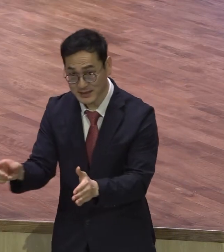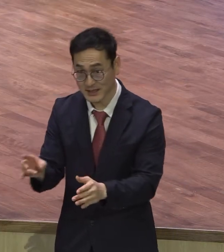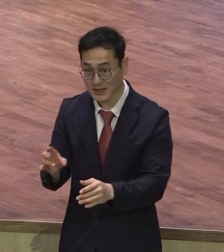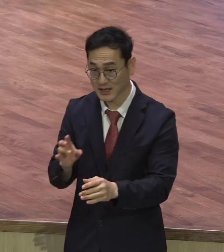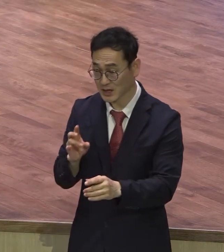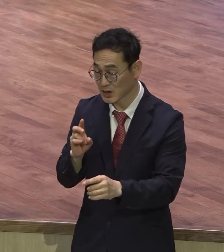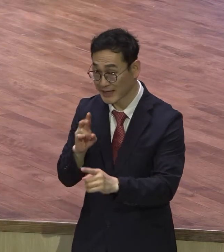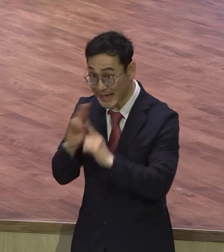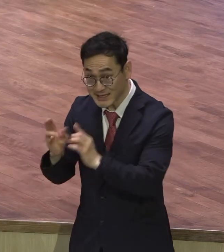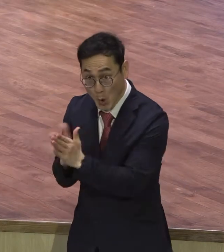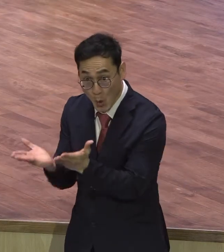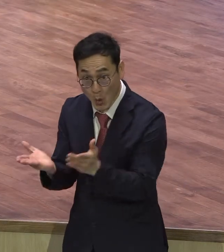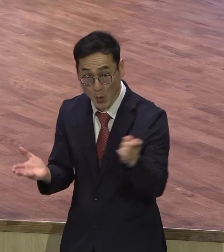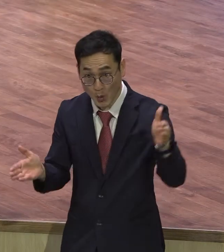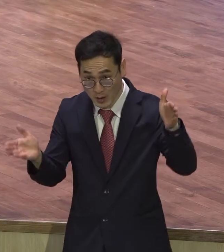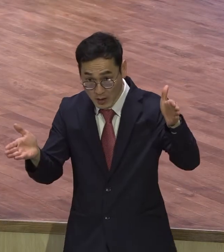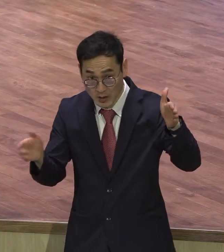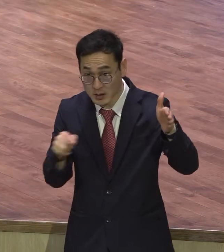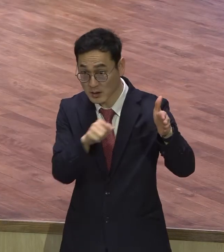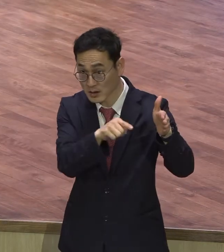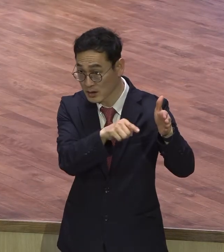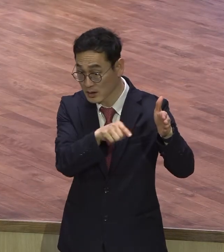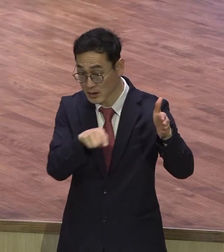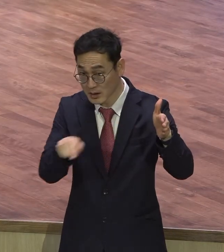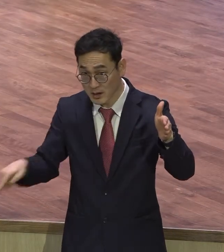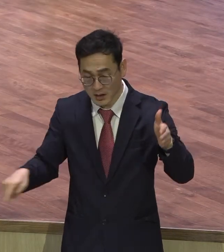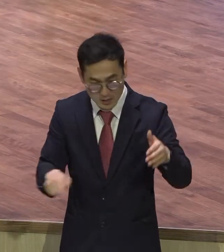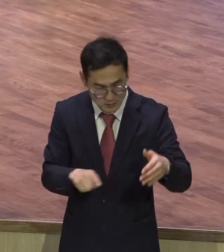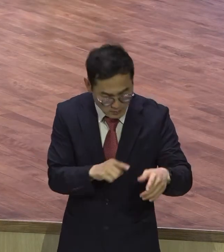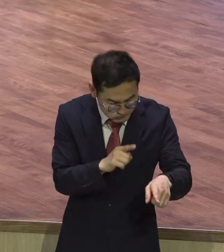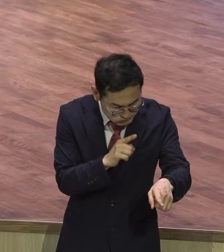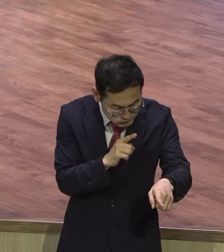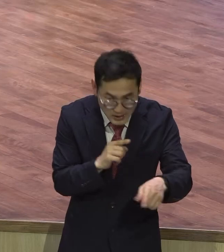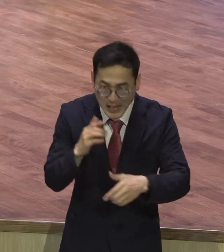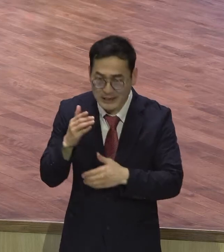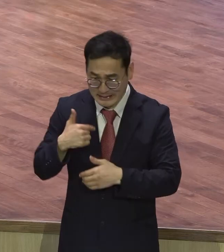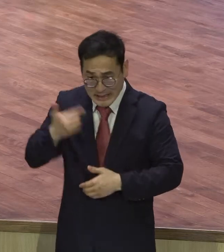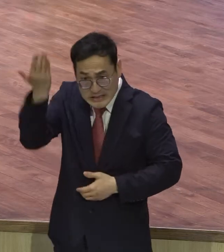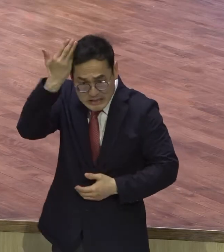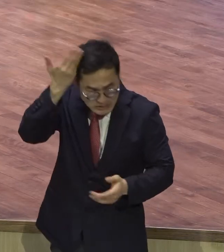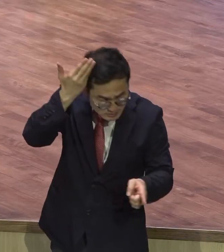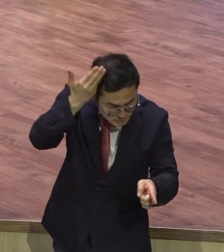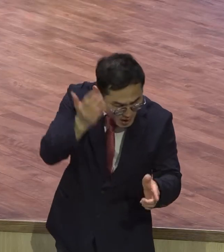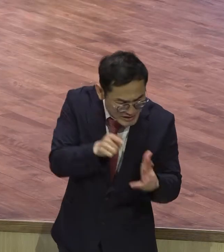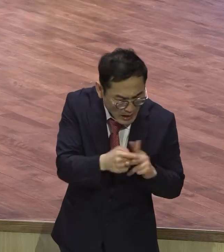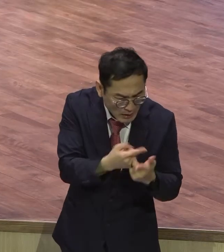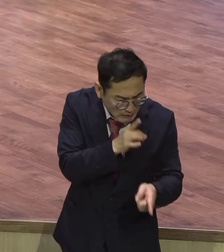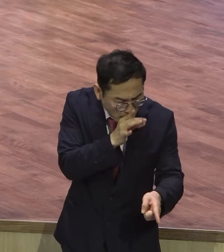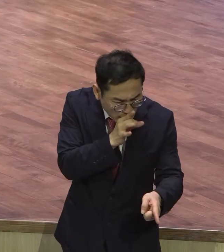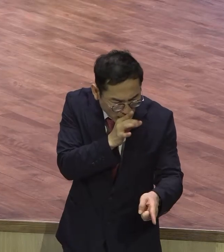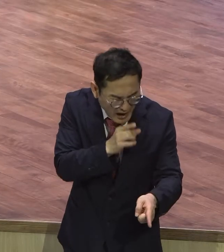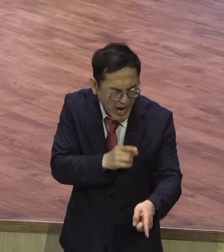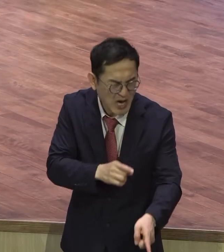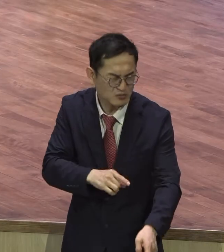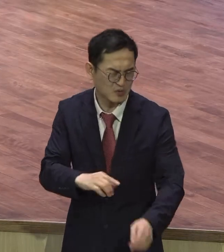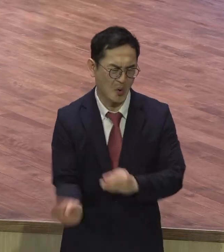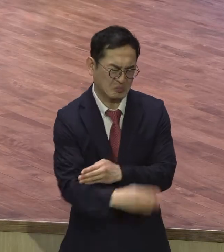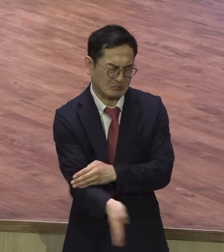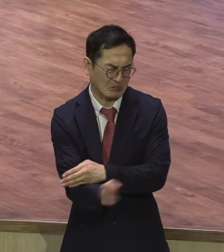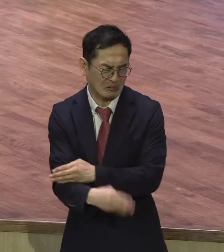1장 1절부터 마지막죠. 전부 이 말도 안 되는 인간의 상식으로는 이해가 안 되는 그 말씀으로 천지를 다 만들었다. 지금